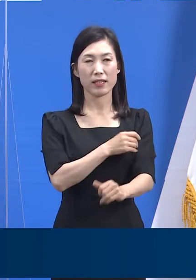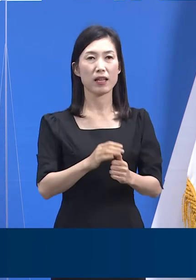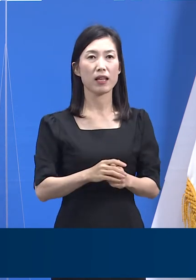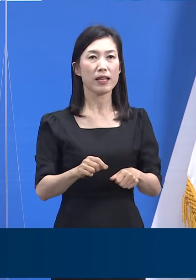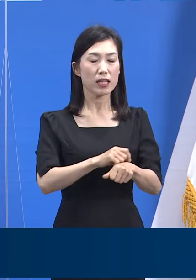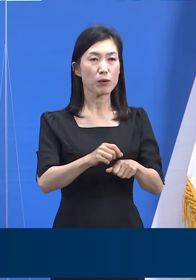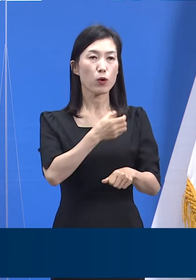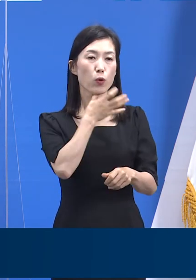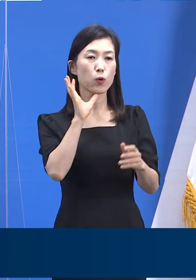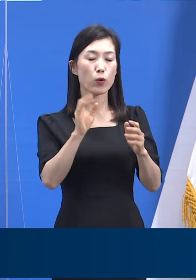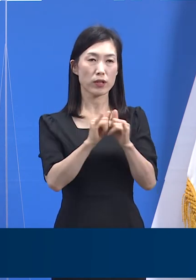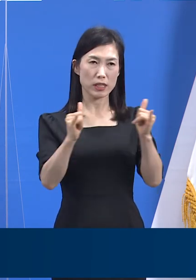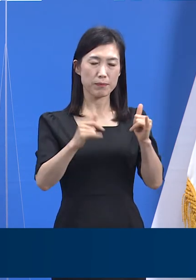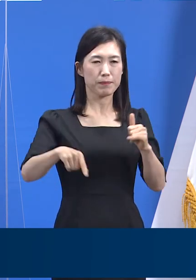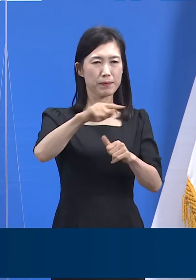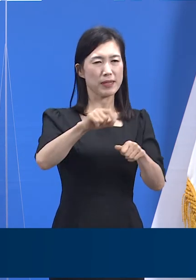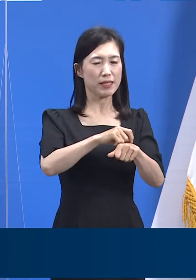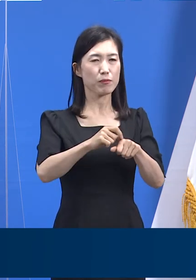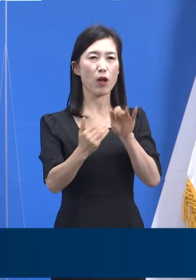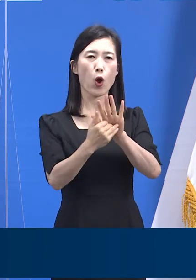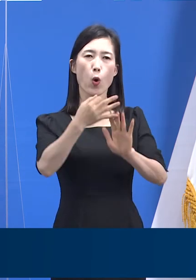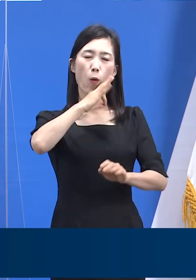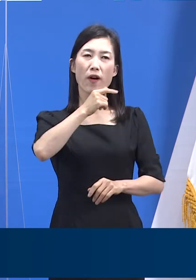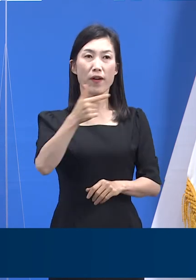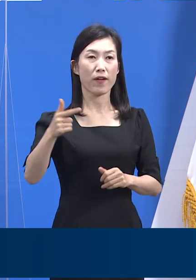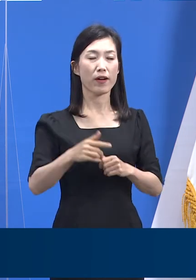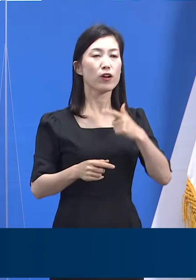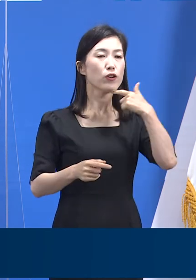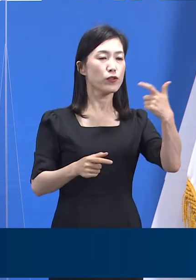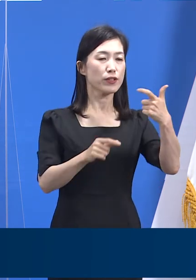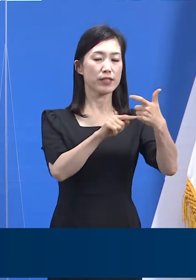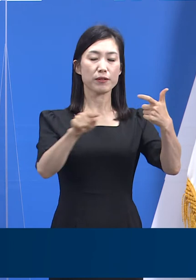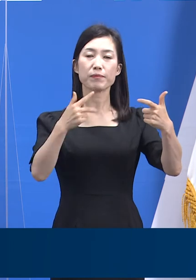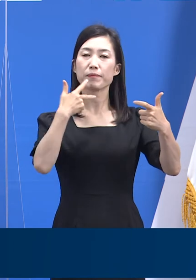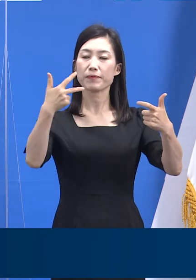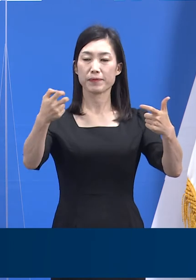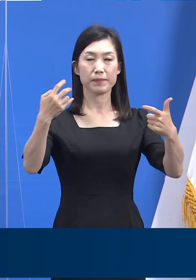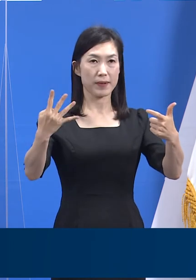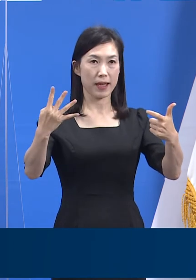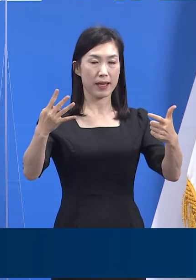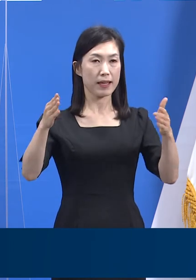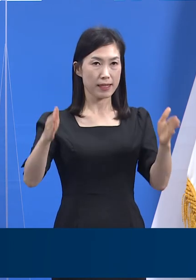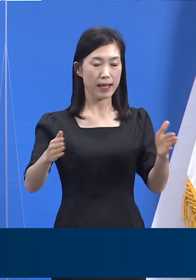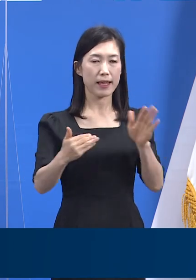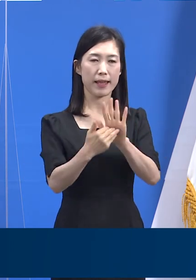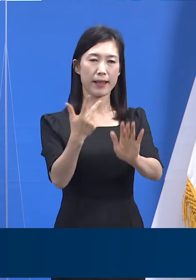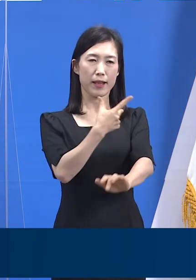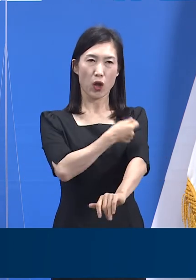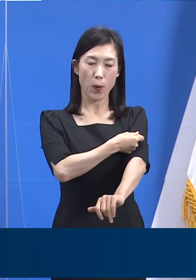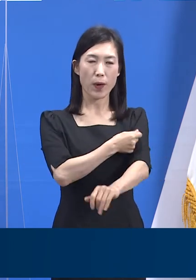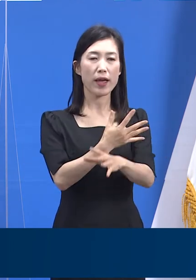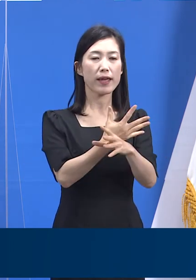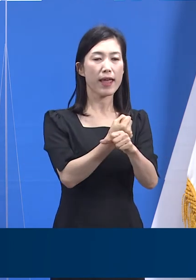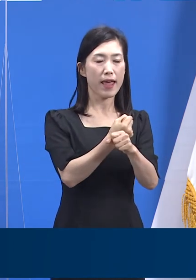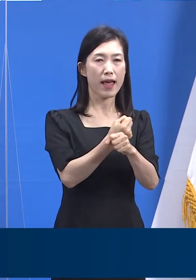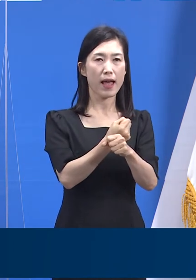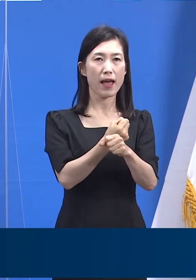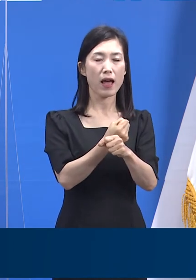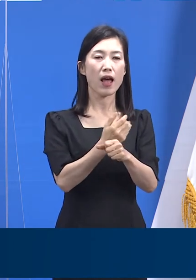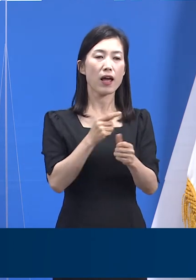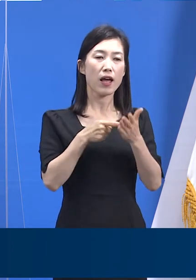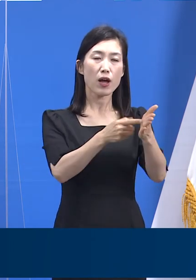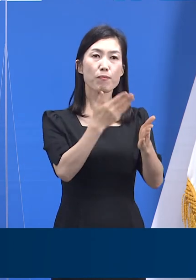기대 효과가 매우 큽니다. 60세에서 70세 사세 사이 예방접종 예약 등록 가능